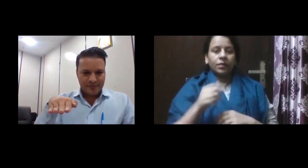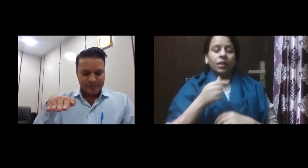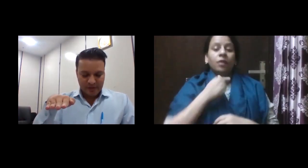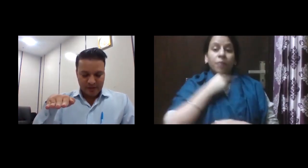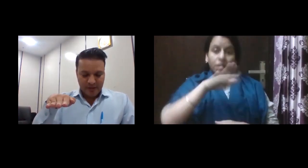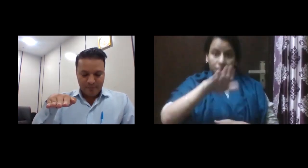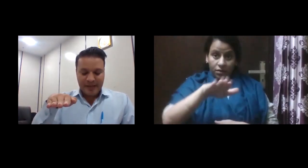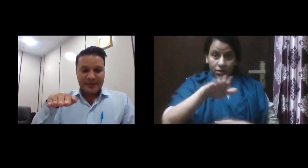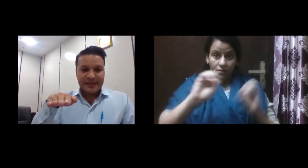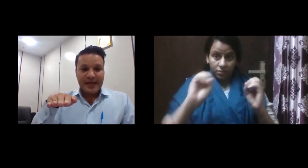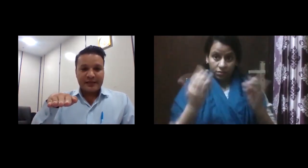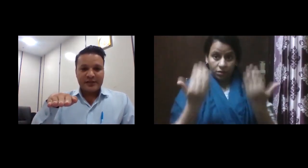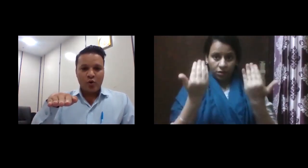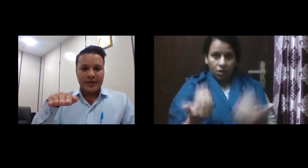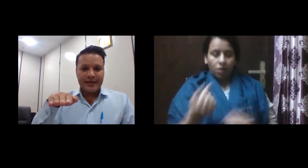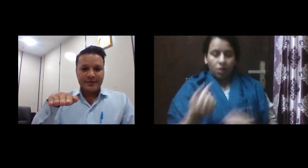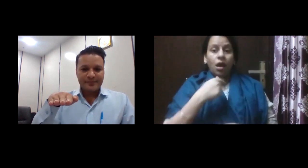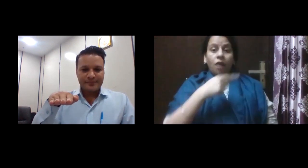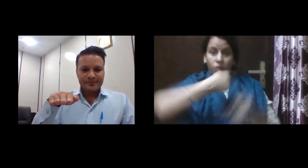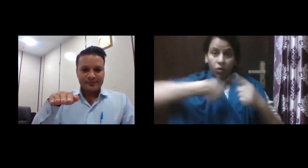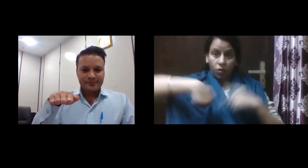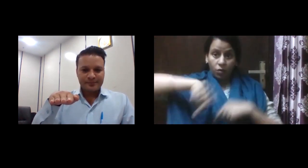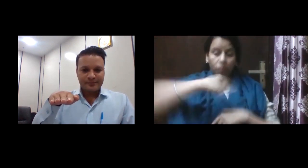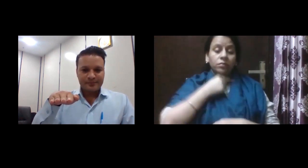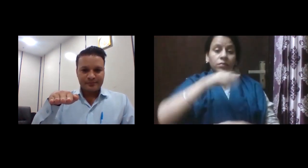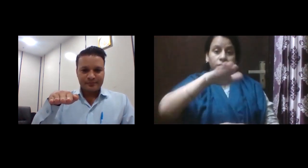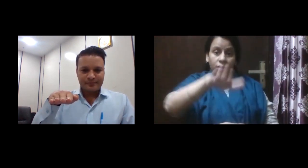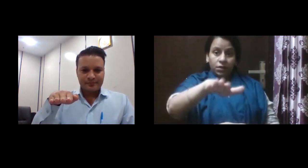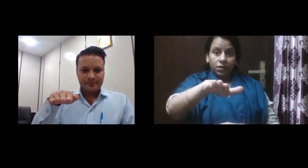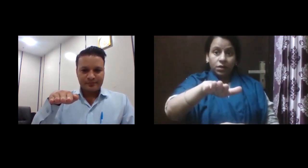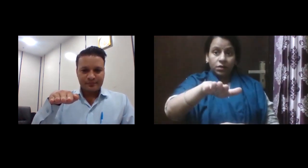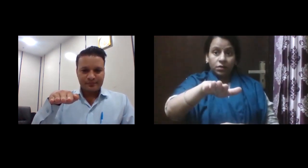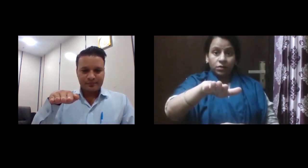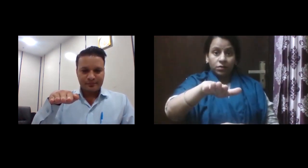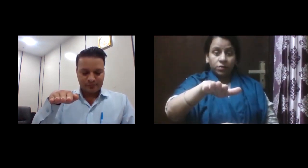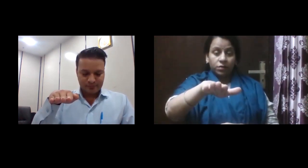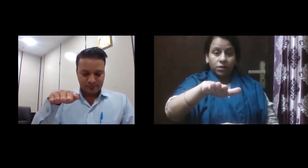मैं प्रतिग्या करता हूँ कि मैं प्रतिग्या करता हूँ कि